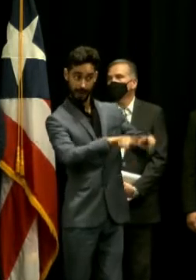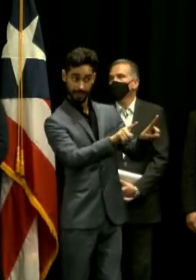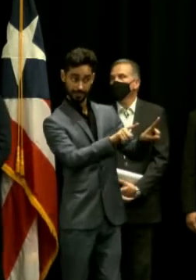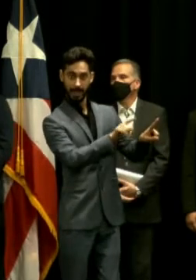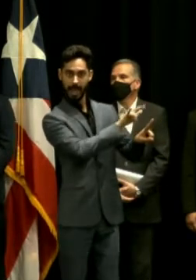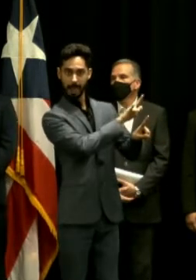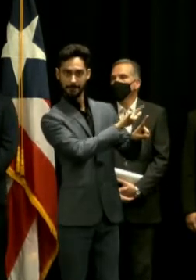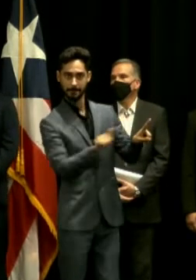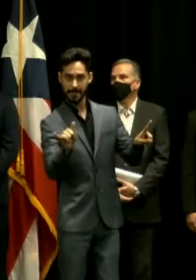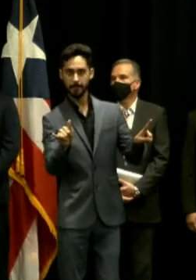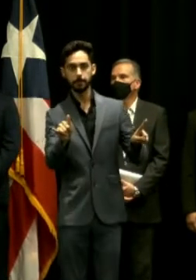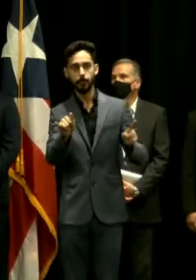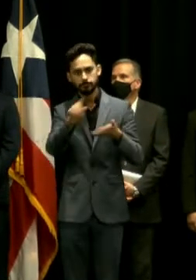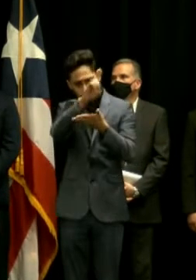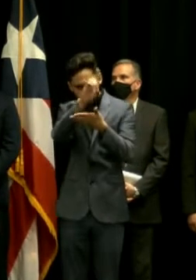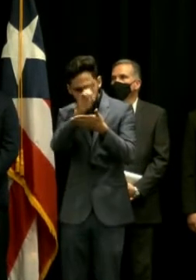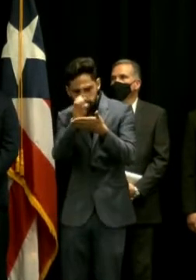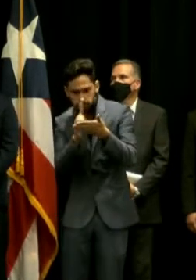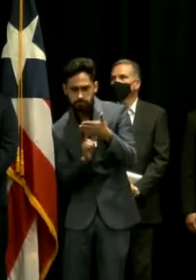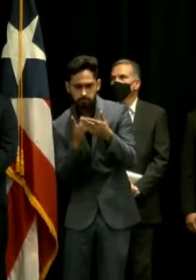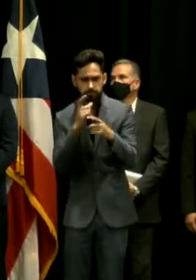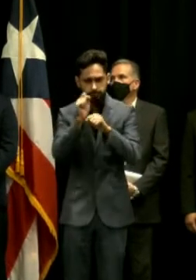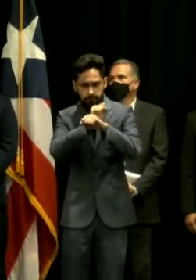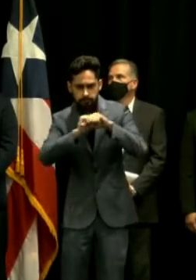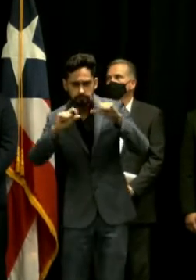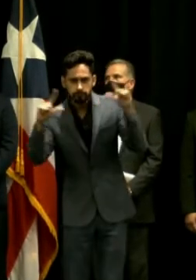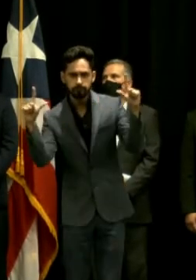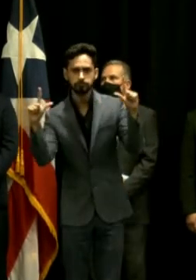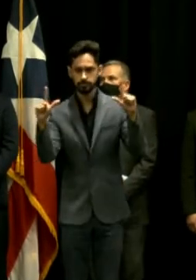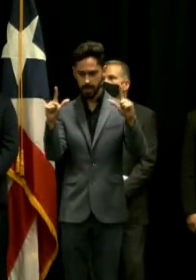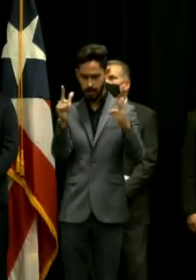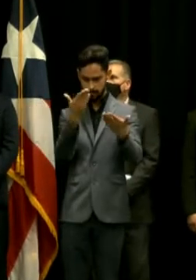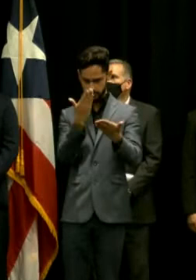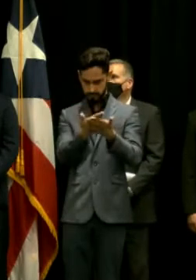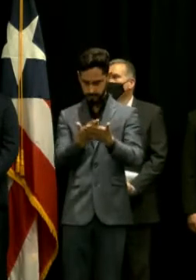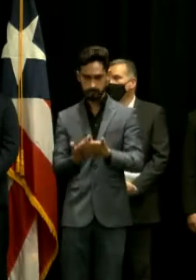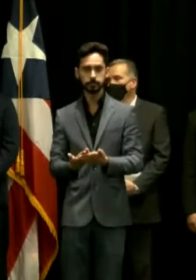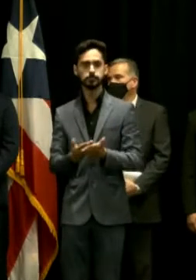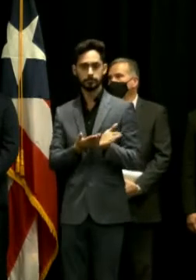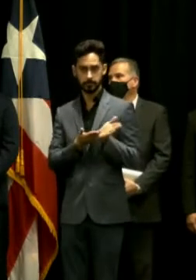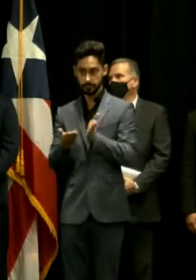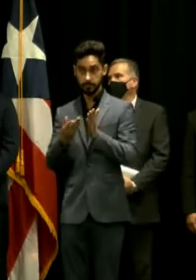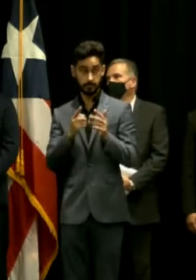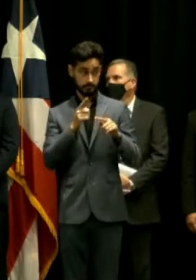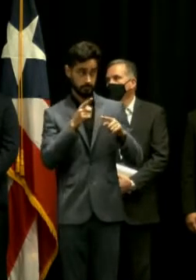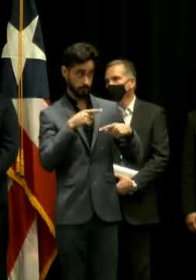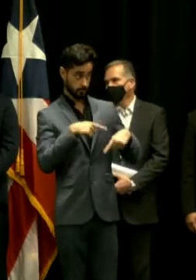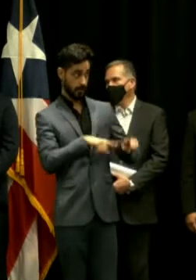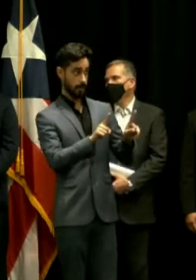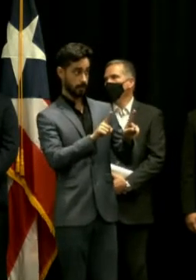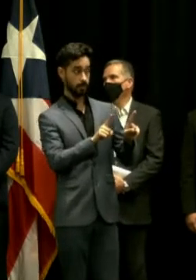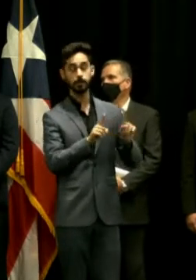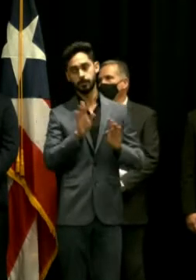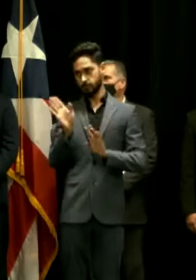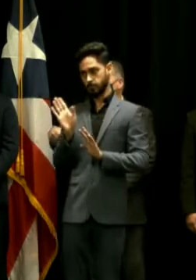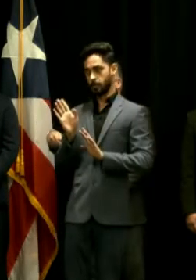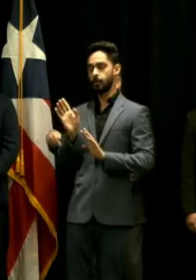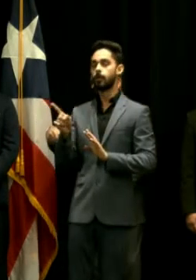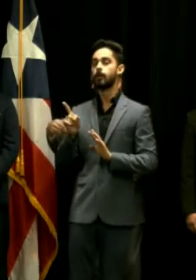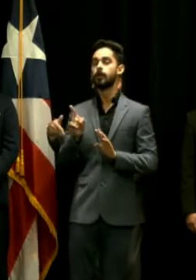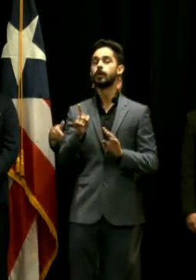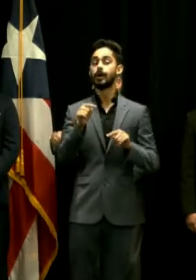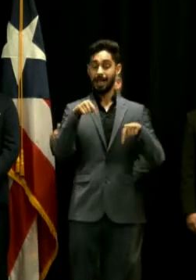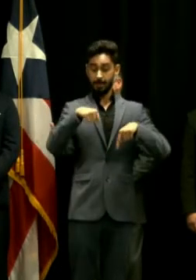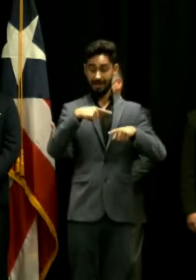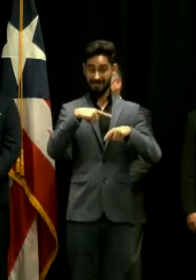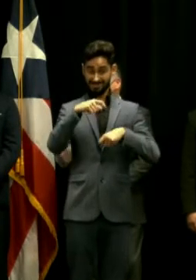para el diseño y demolición debe ser a principios del año que viene mientras la demolición se está ocurriendo no la demolición se va a estar haciendo durante